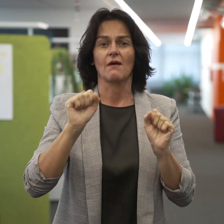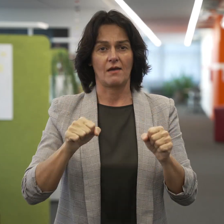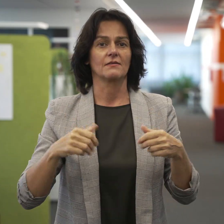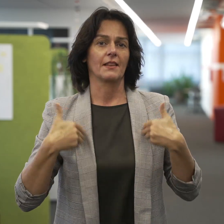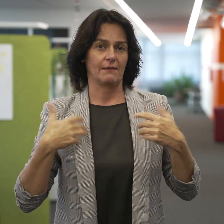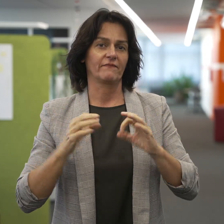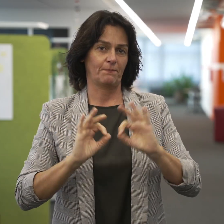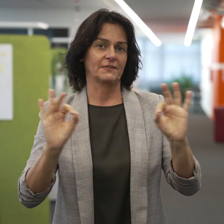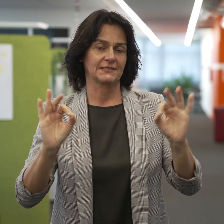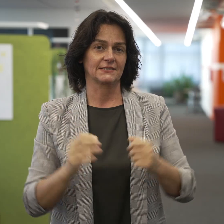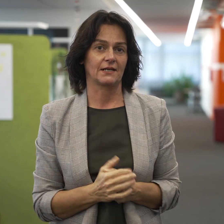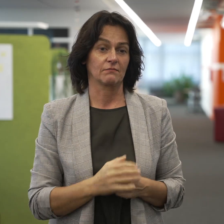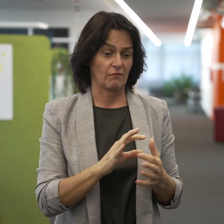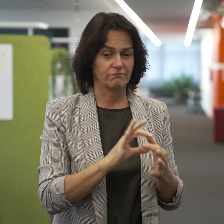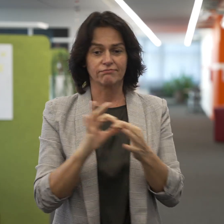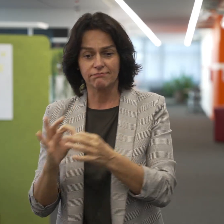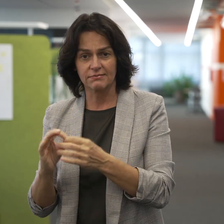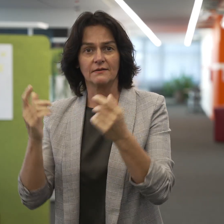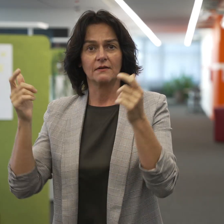Die Diskriminierungen nehmen dadurch kontinuierlich ab.